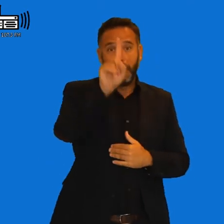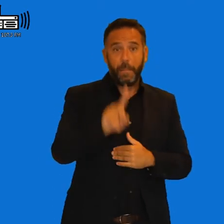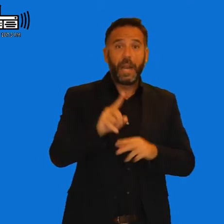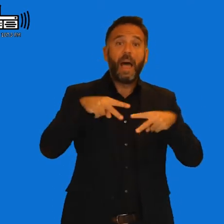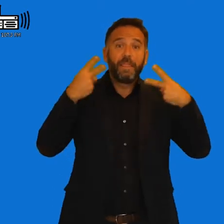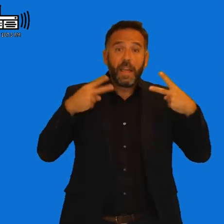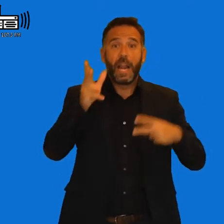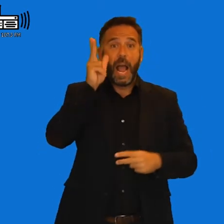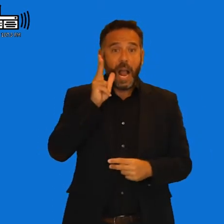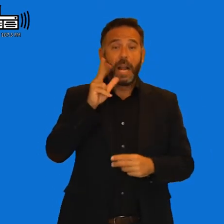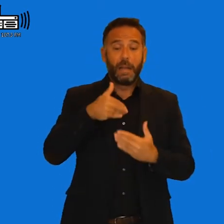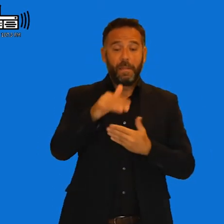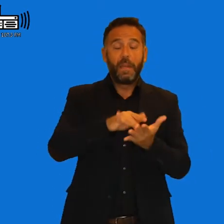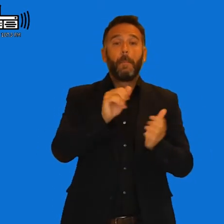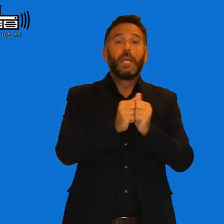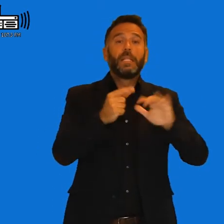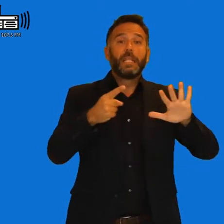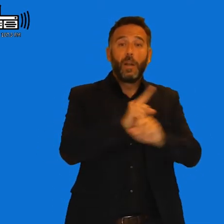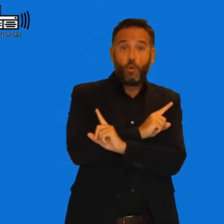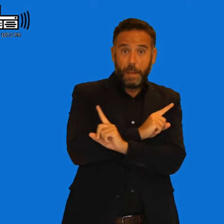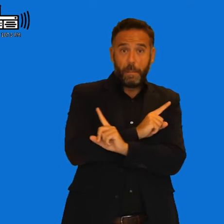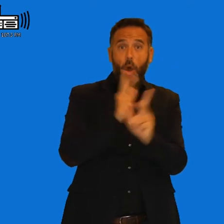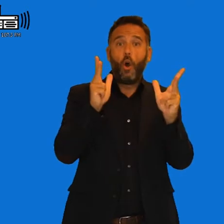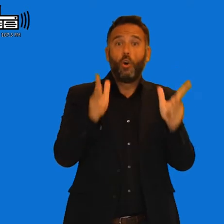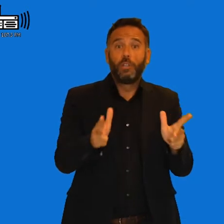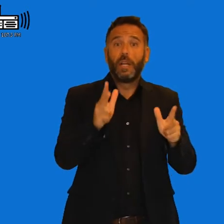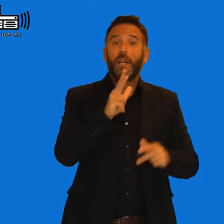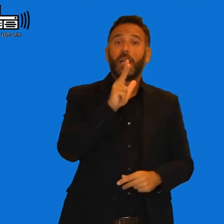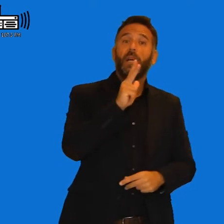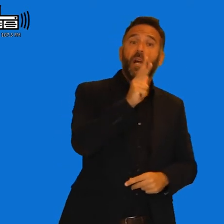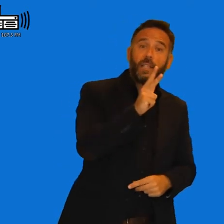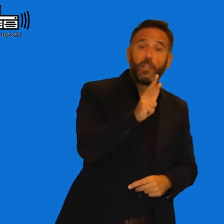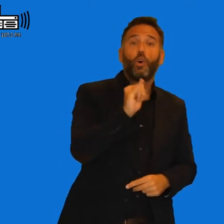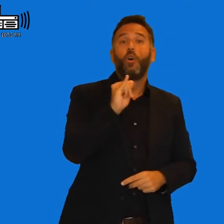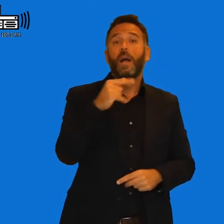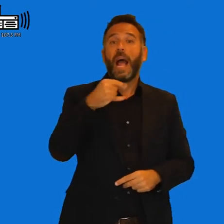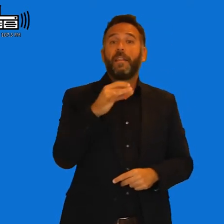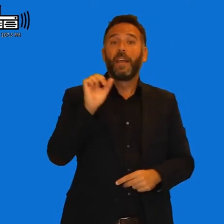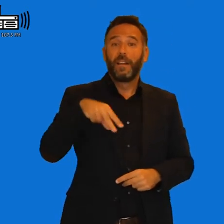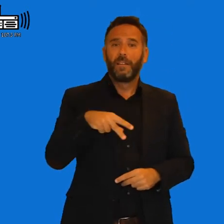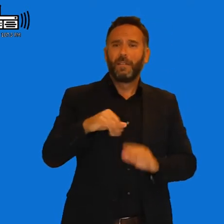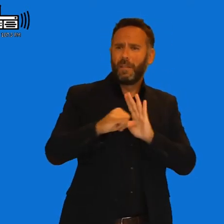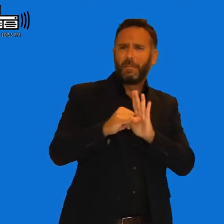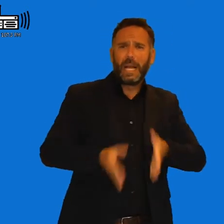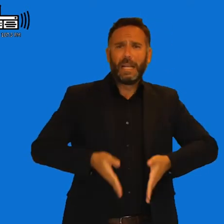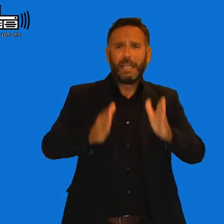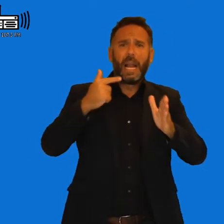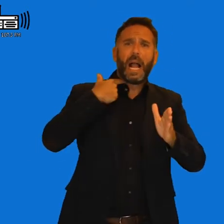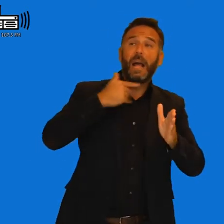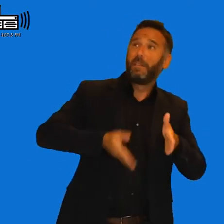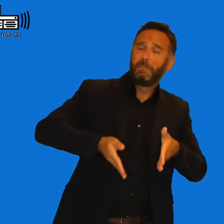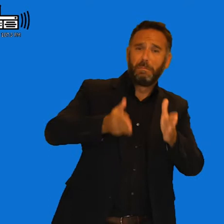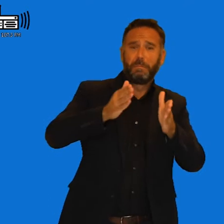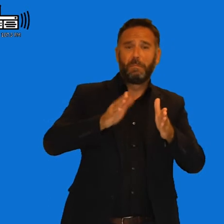fondos, día veintiséis de noviembre en el hotel Hilton Garden, allí al final de carretera Cádiz, mano derecha más o menos.